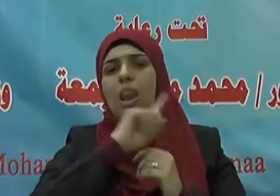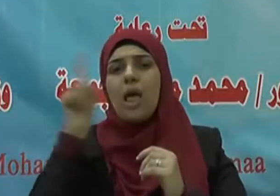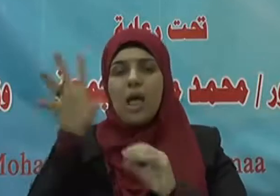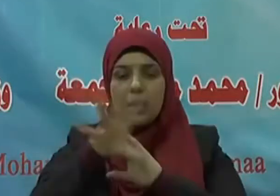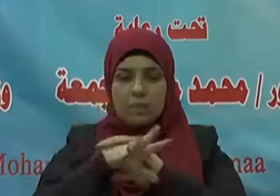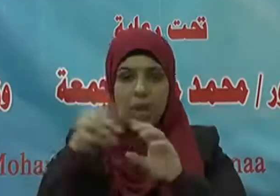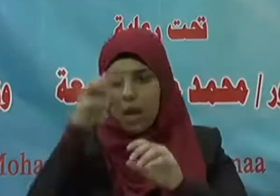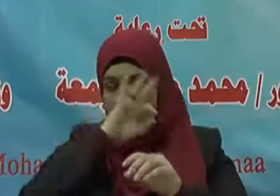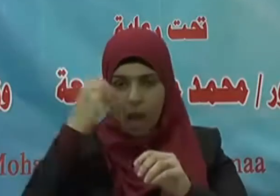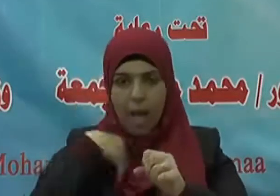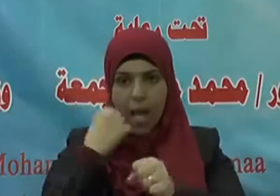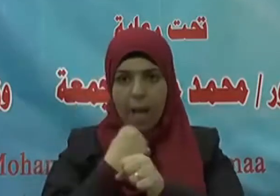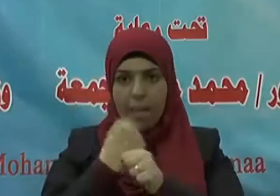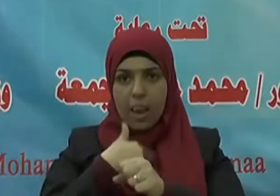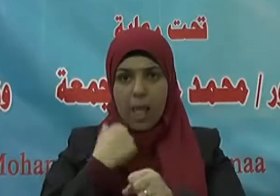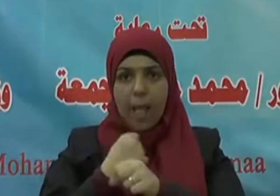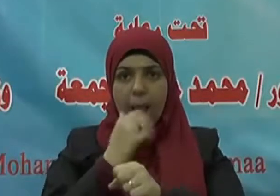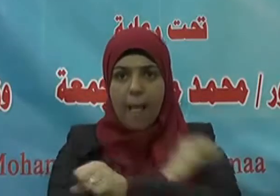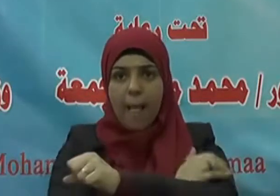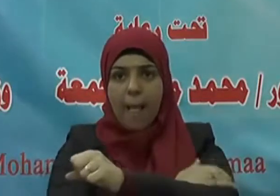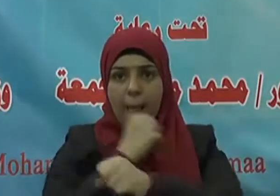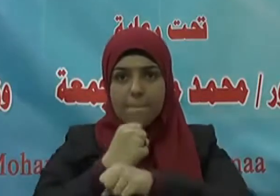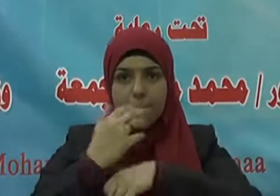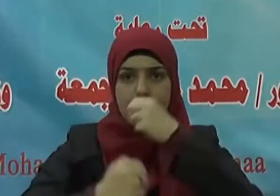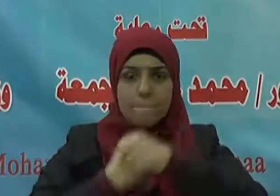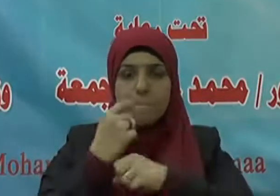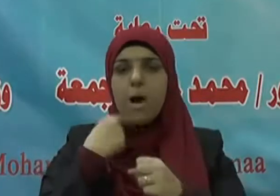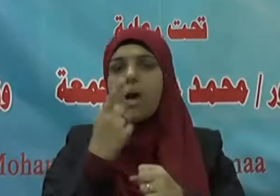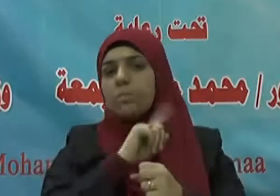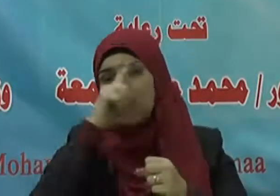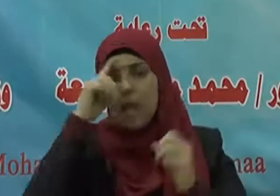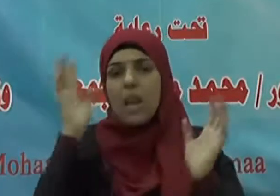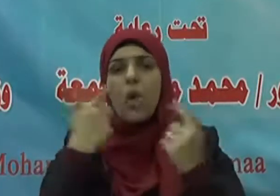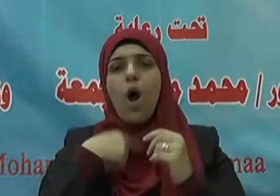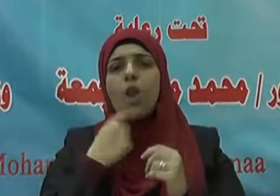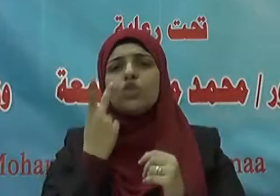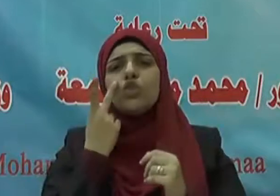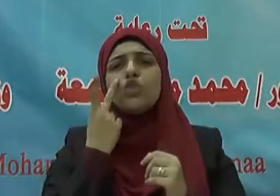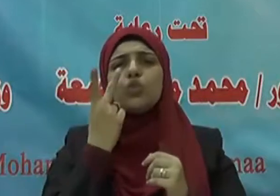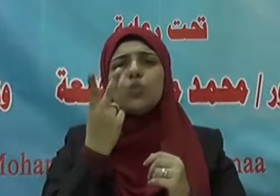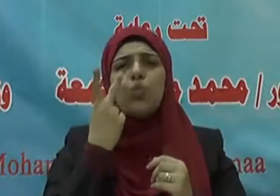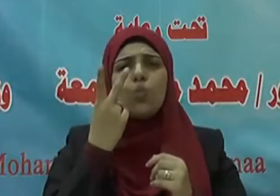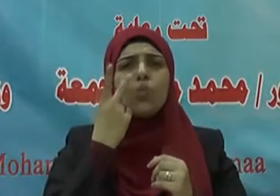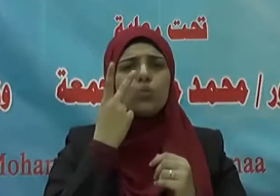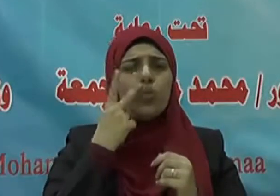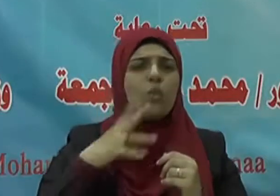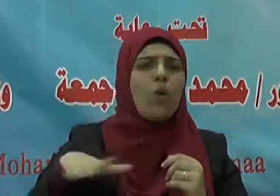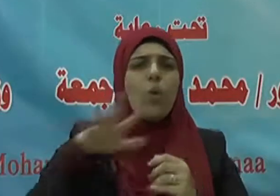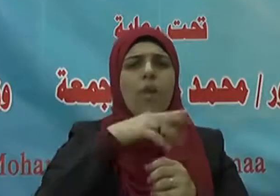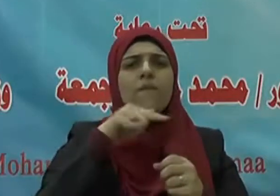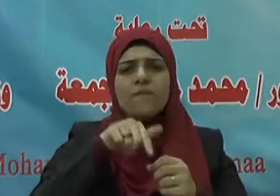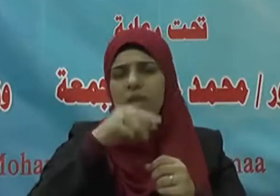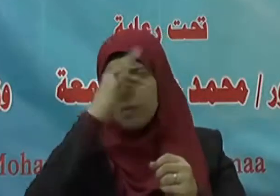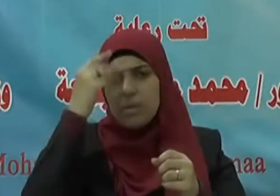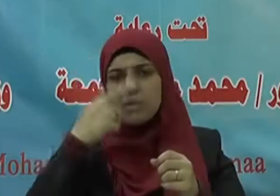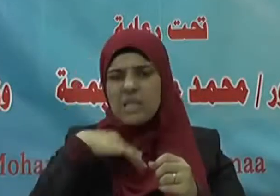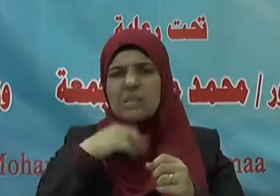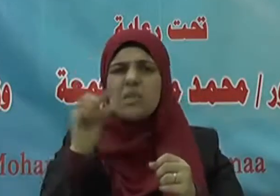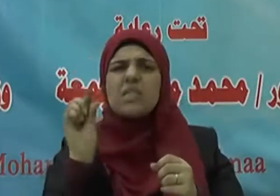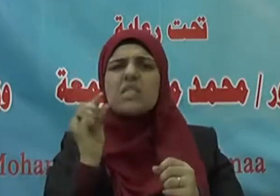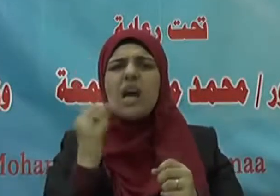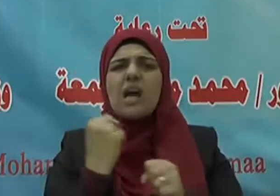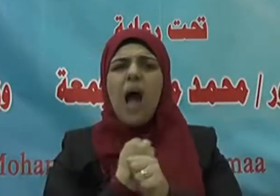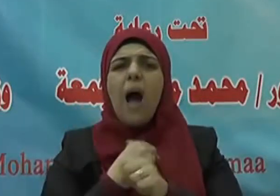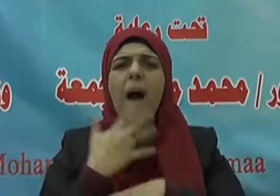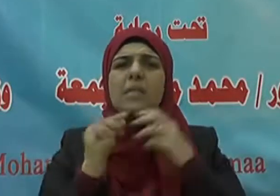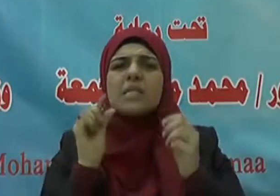تصغرن همتكم فإني لم أرى أقعد عن المكرمات من صغر